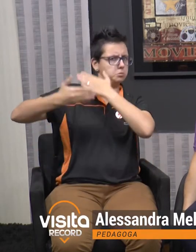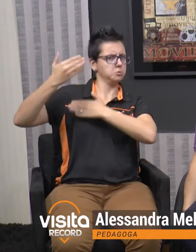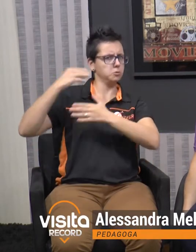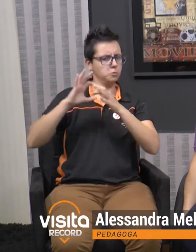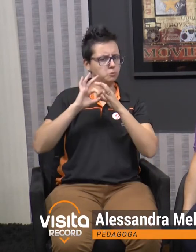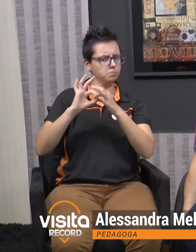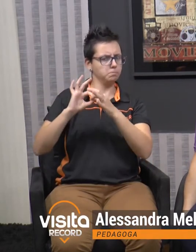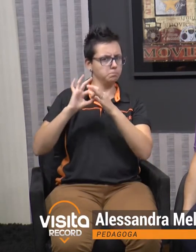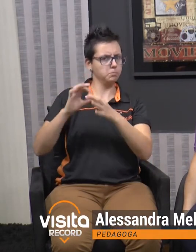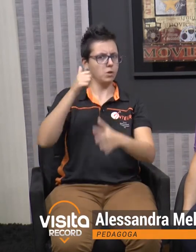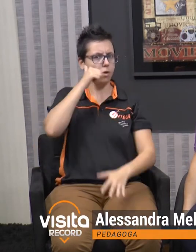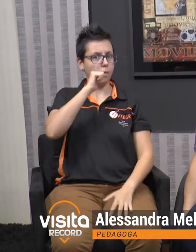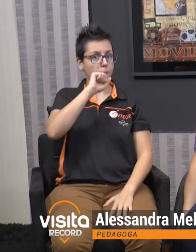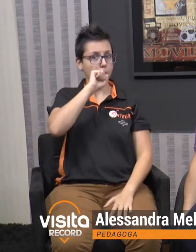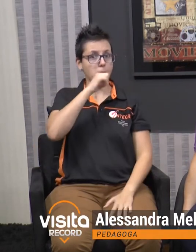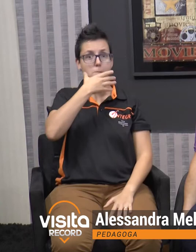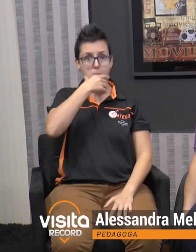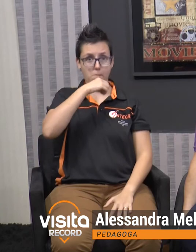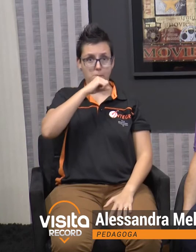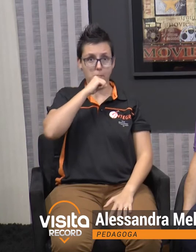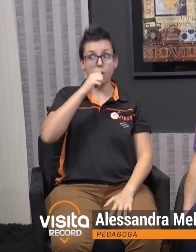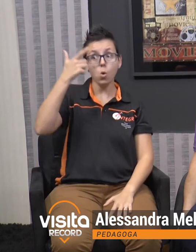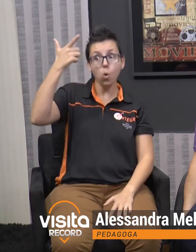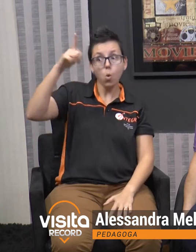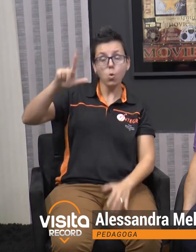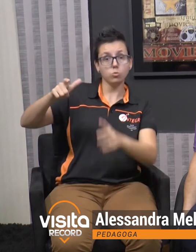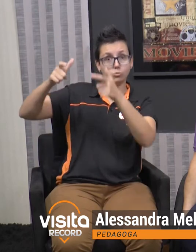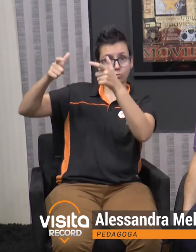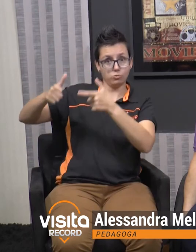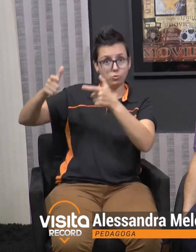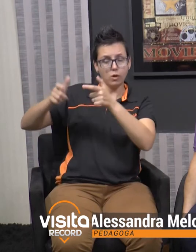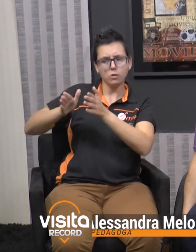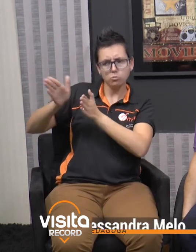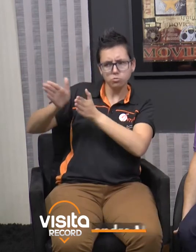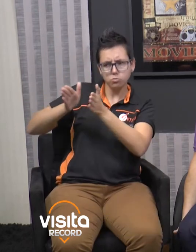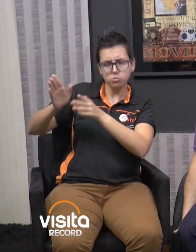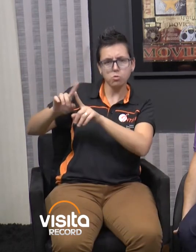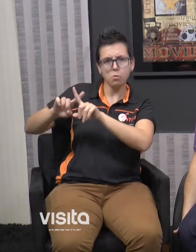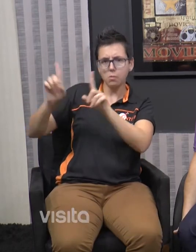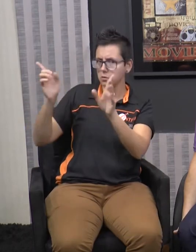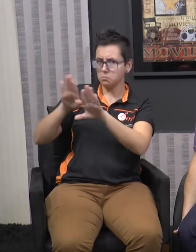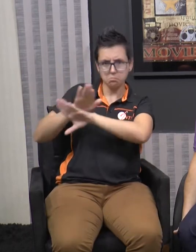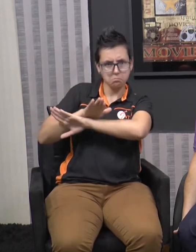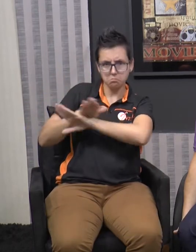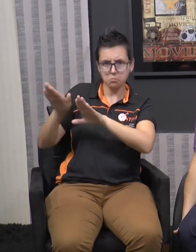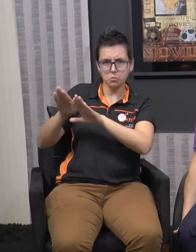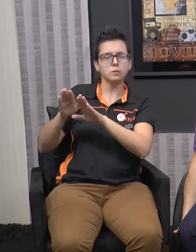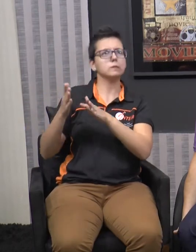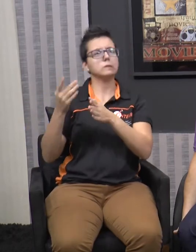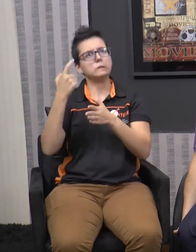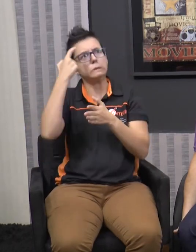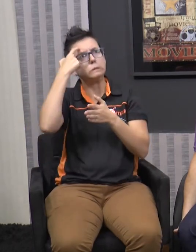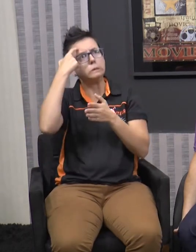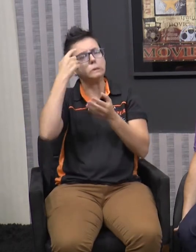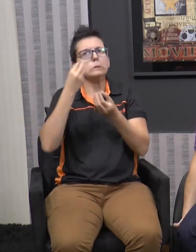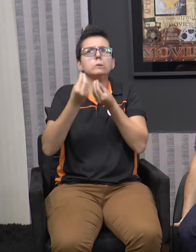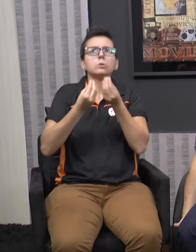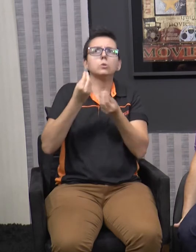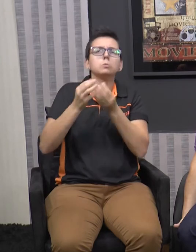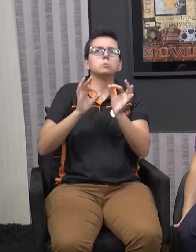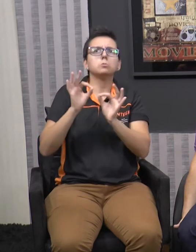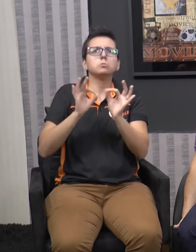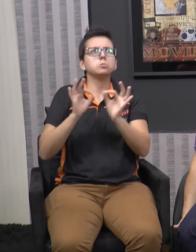Eles iam em outra instituição, porém eles tiveram alta e aí eles se viram perdidos e não sabiam mais o que fazer.